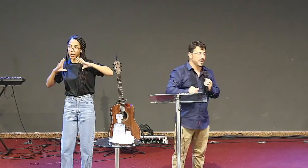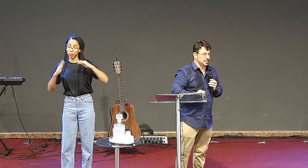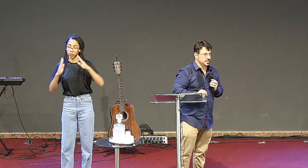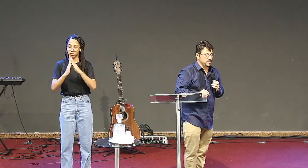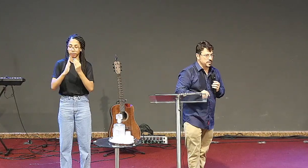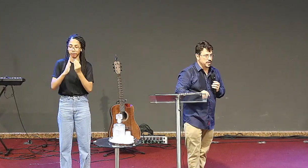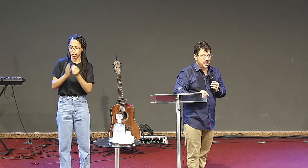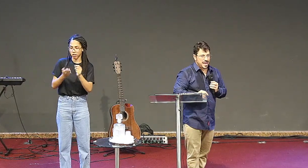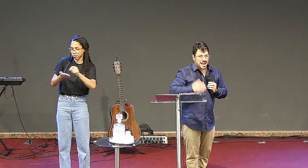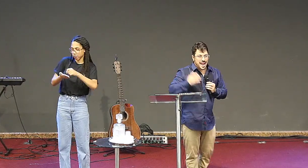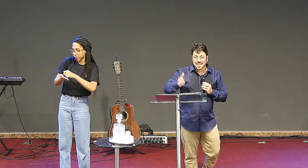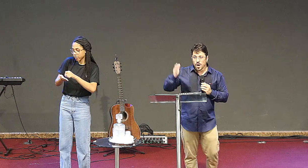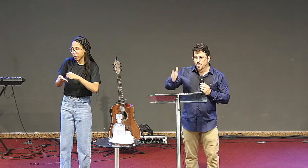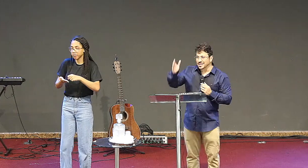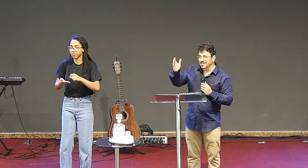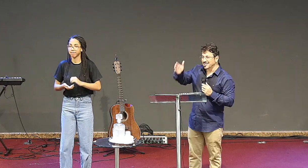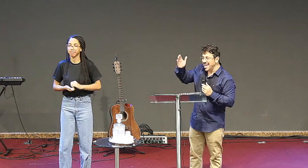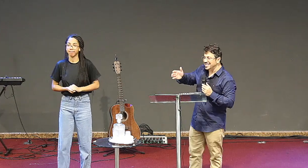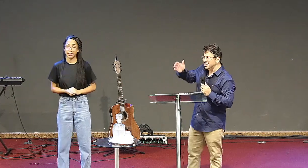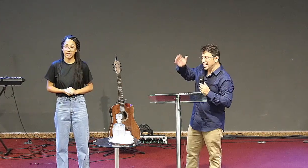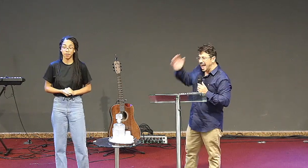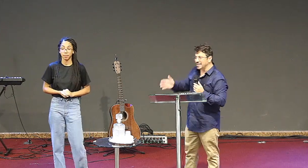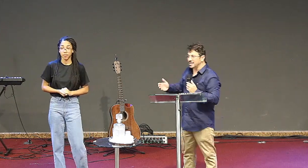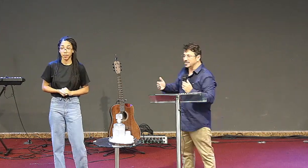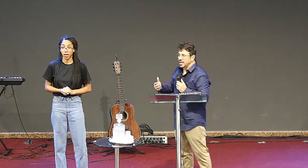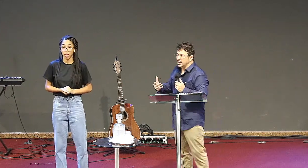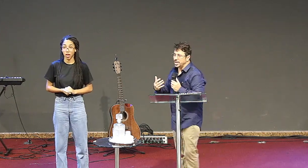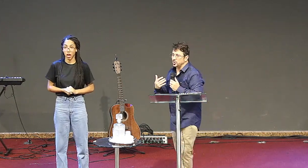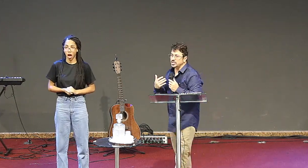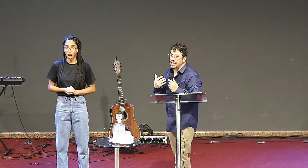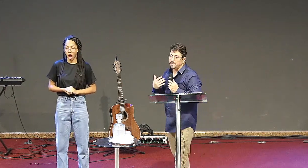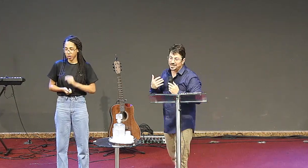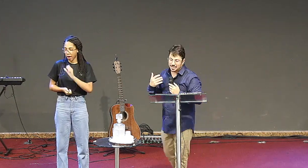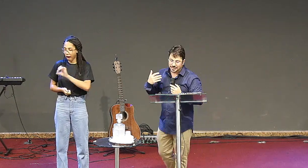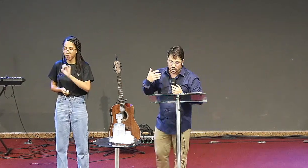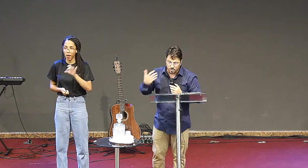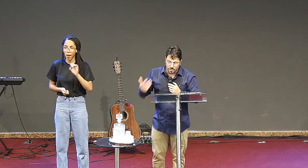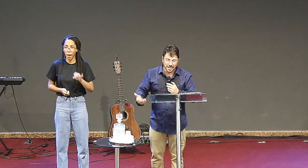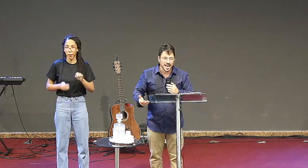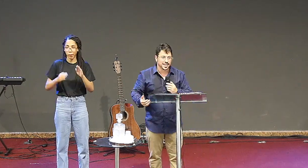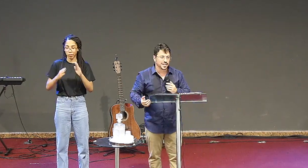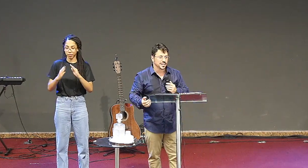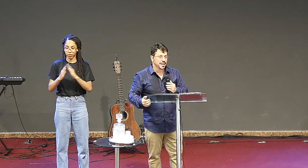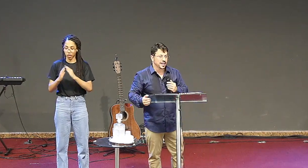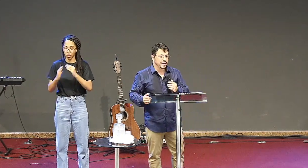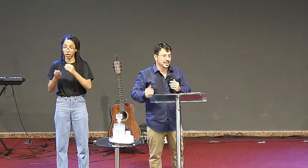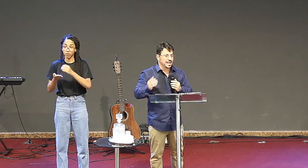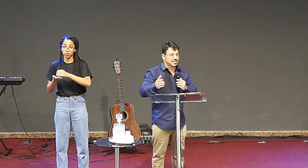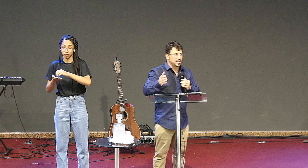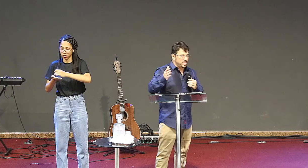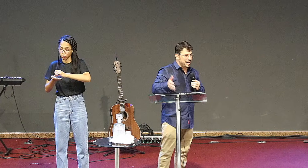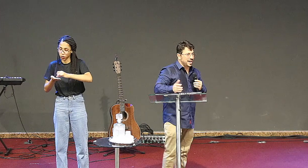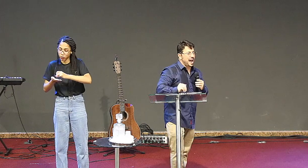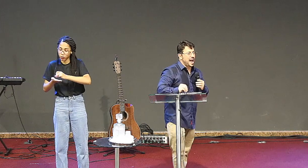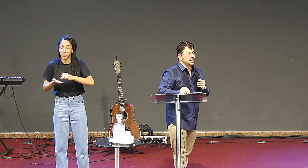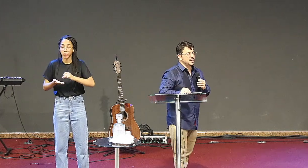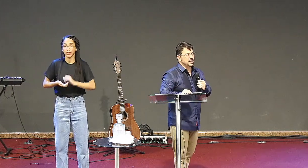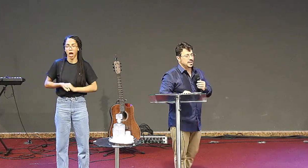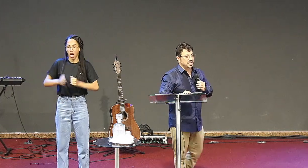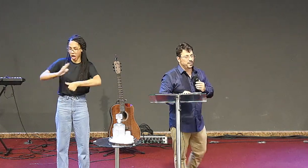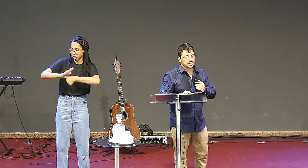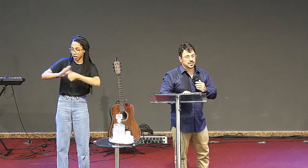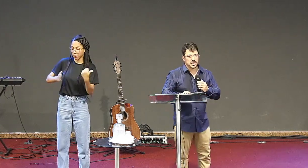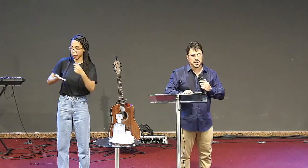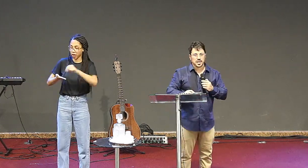apresenta. Cada uma das sete cartas, Jesus se apresenta de uma maneira. E nessa primeira carta,